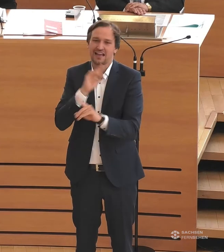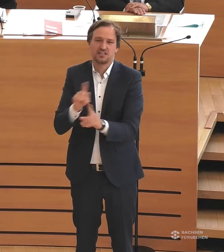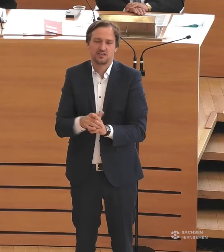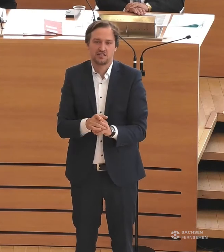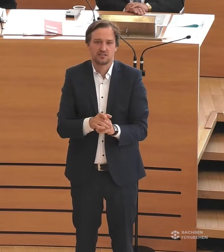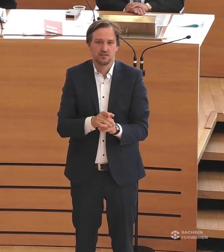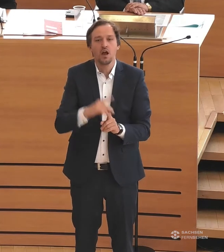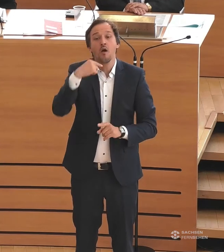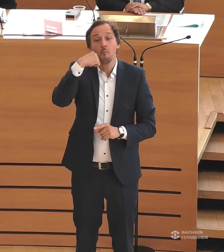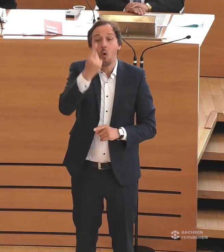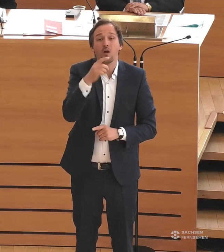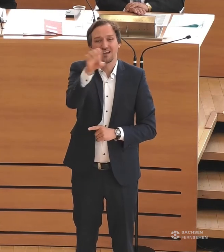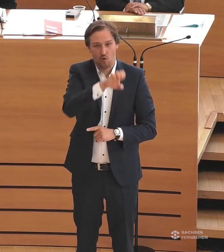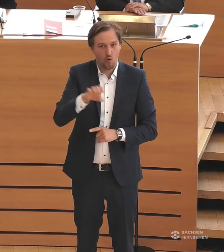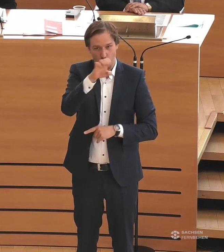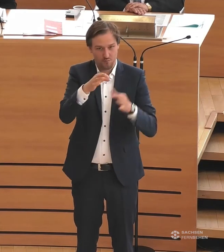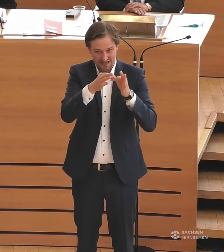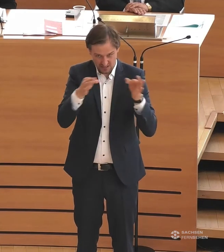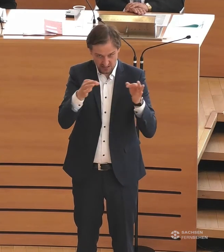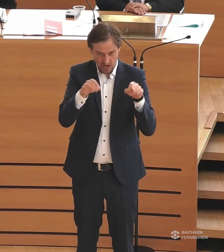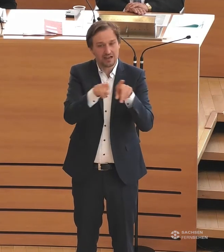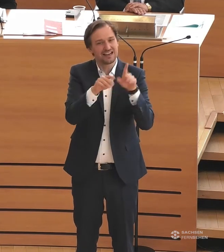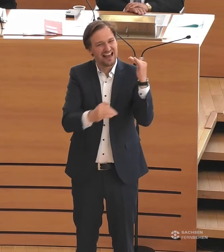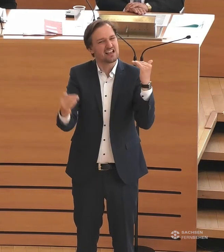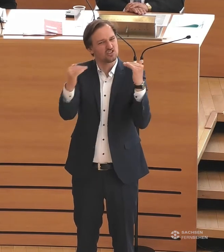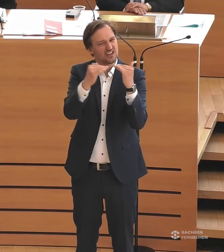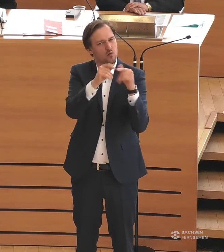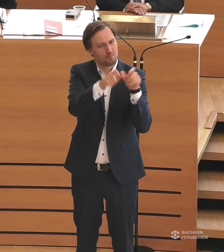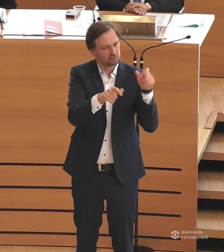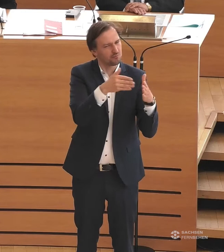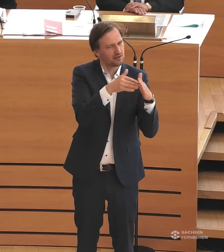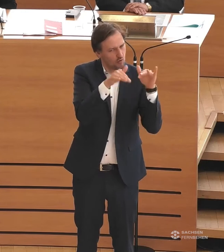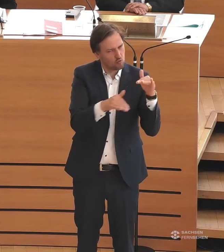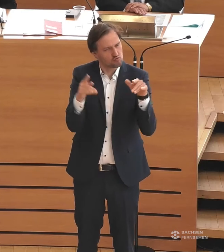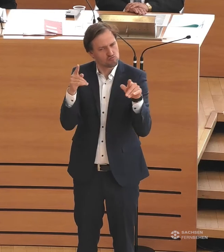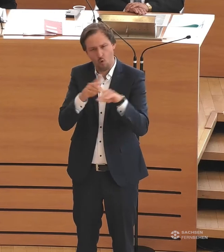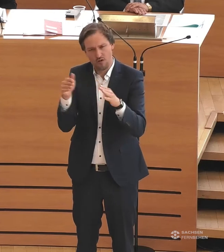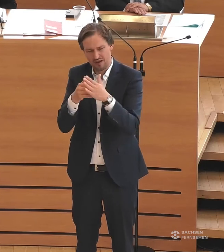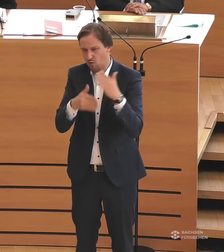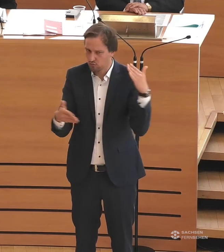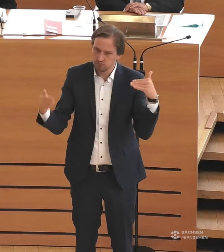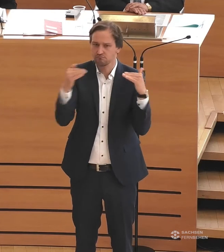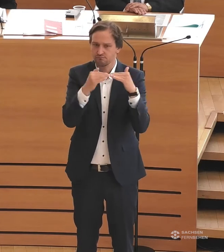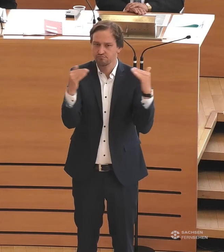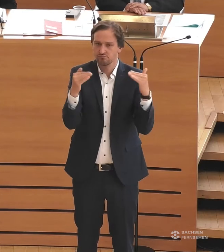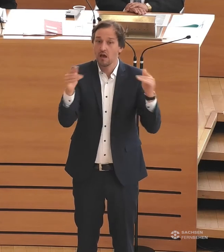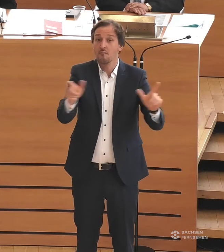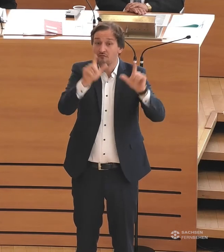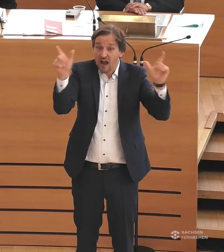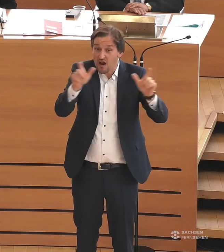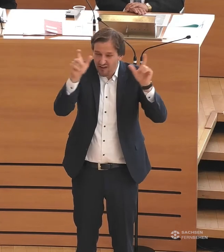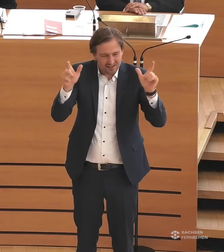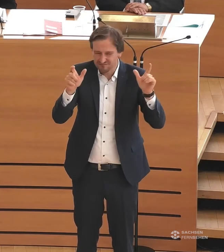also der Europäische Tag zur Gleichstellung von Menschen mit Behinderung. Und das ist kein feierlicher Tag, sondern das ist ein